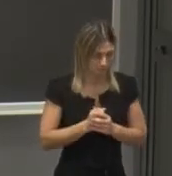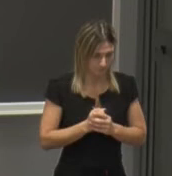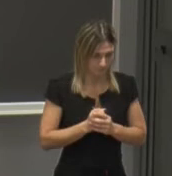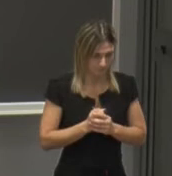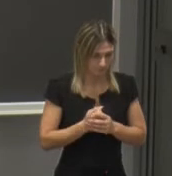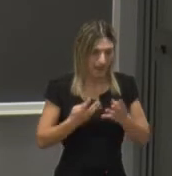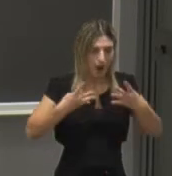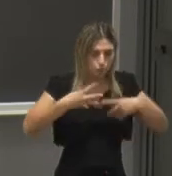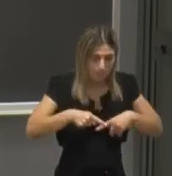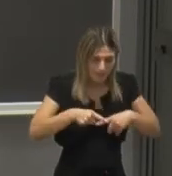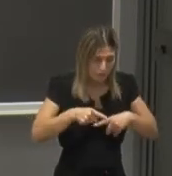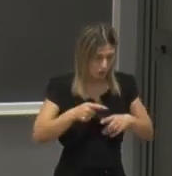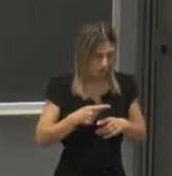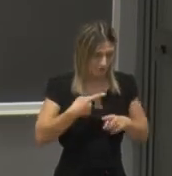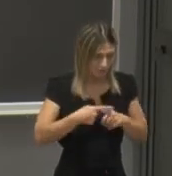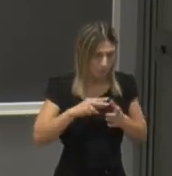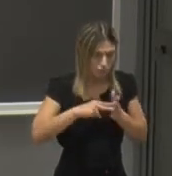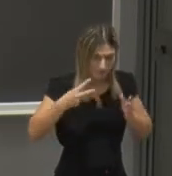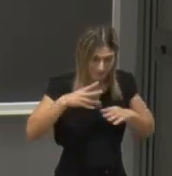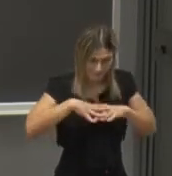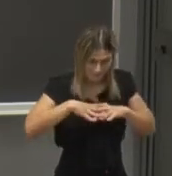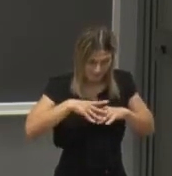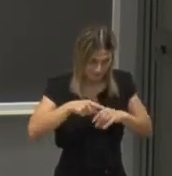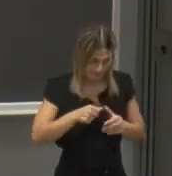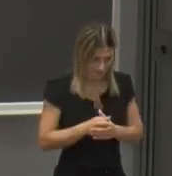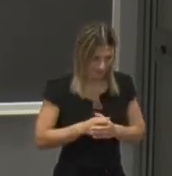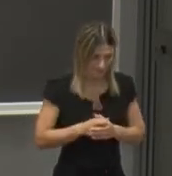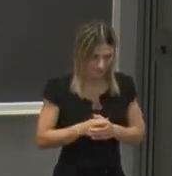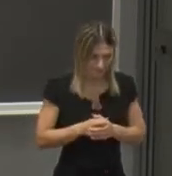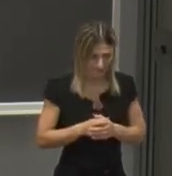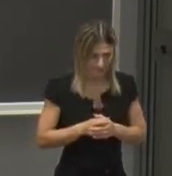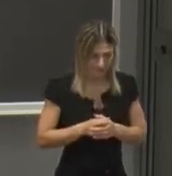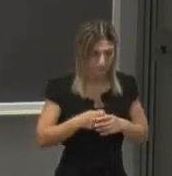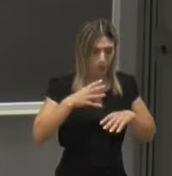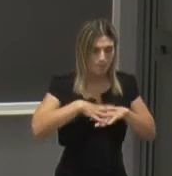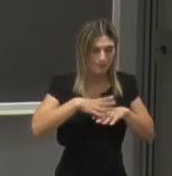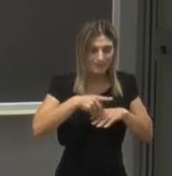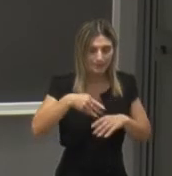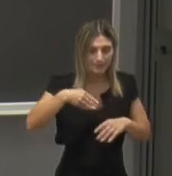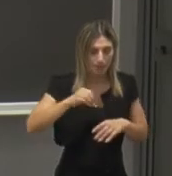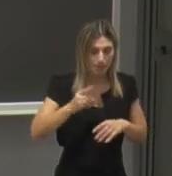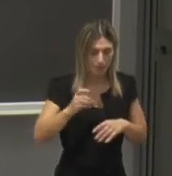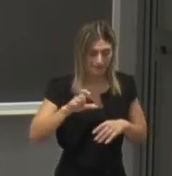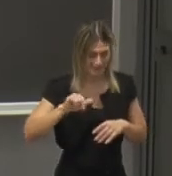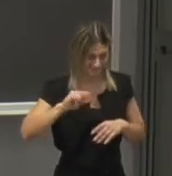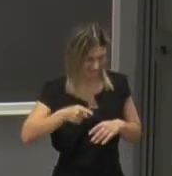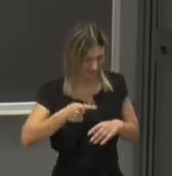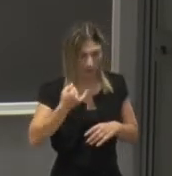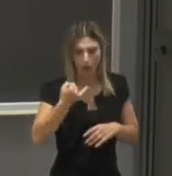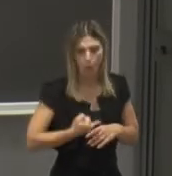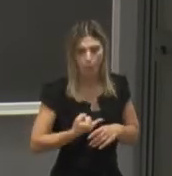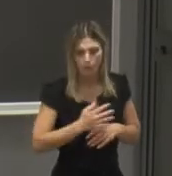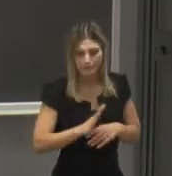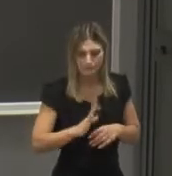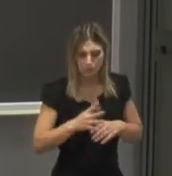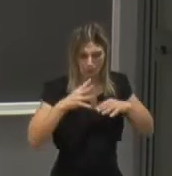engineering l'ingegneria matematica la mathematical modeling e infine la matematica